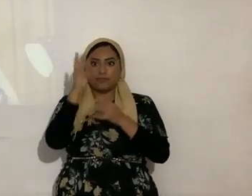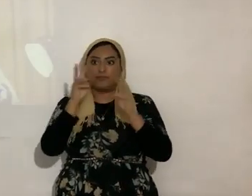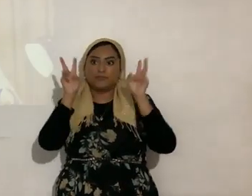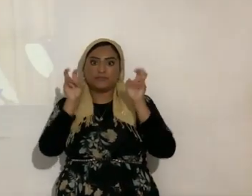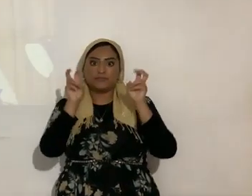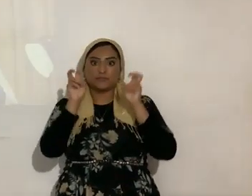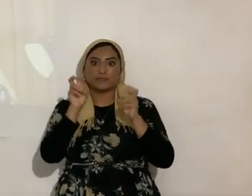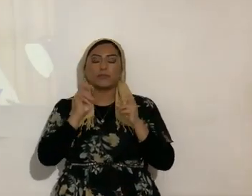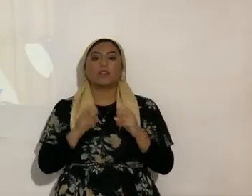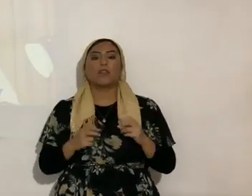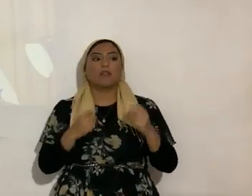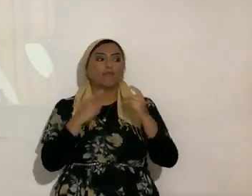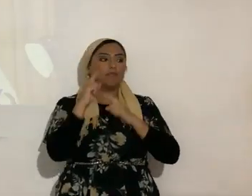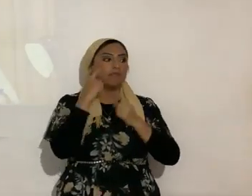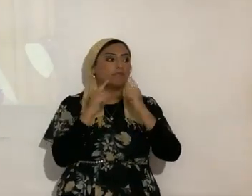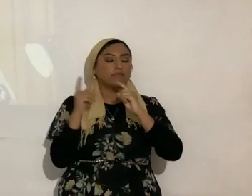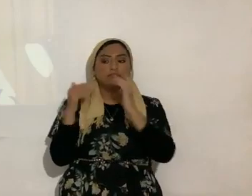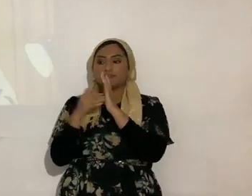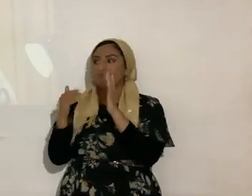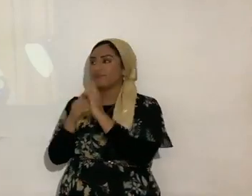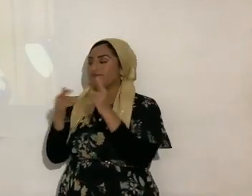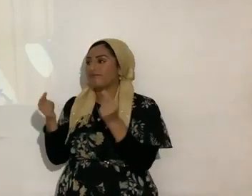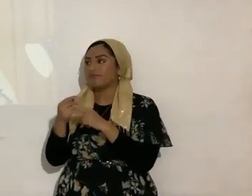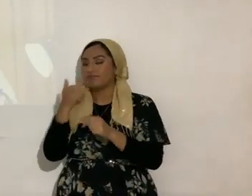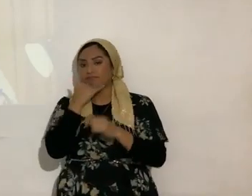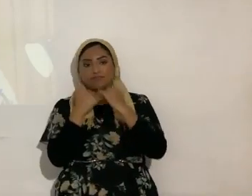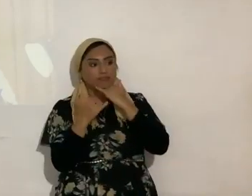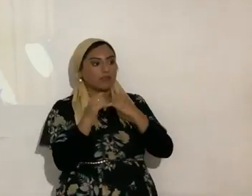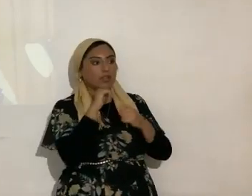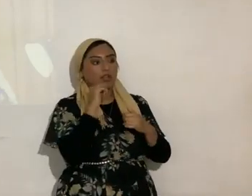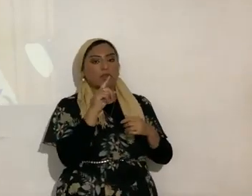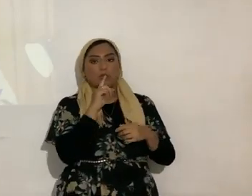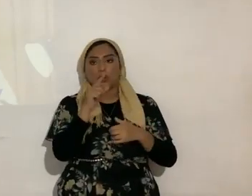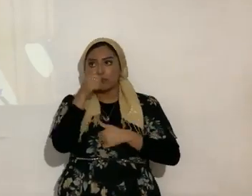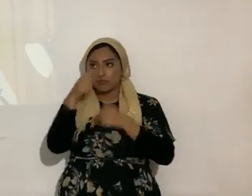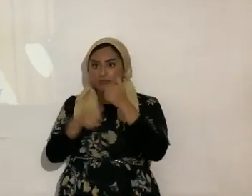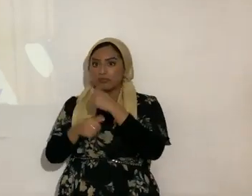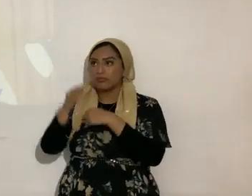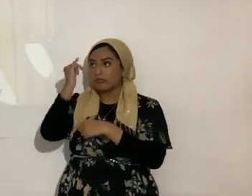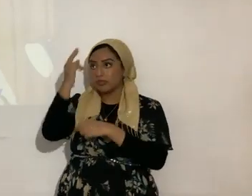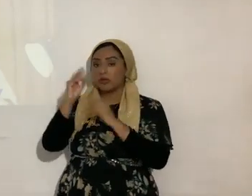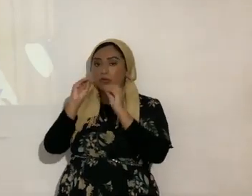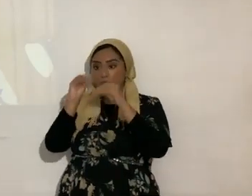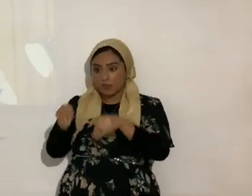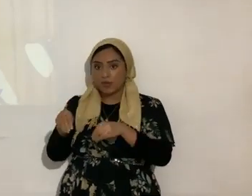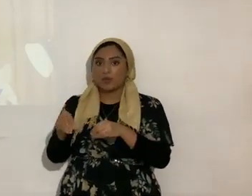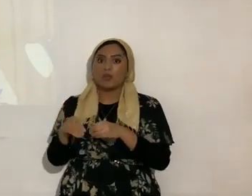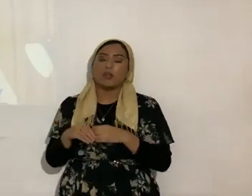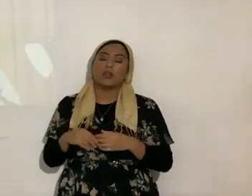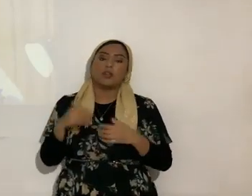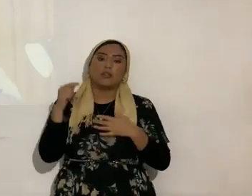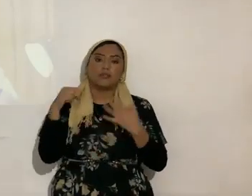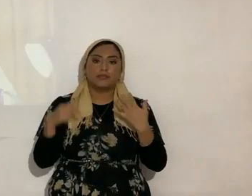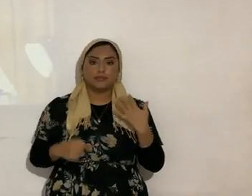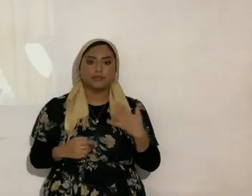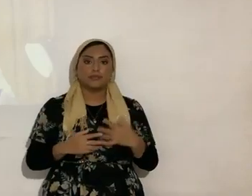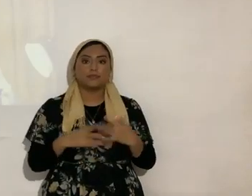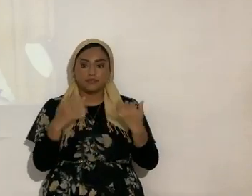agrediendo a todo el mundo y portándose mal, sometiéndose a la autoridad que el eterno ha puesto en la tierra, etcétera, etcétera, y siguen tropezando